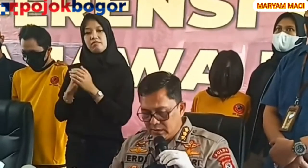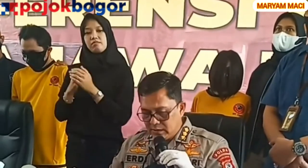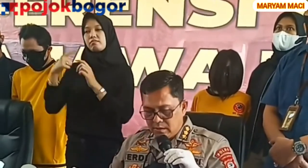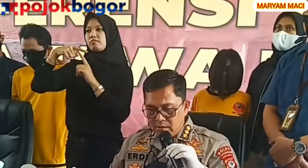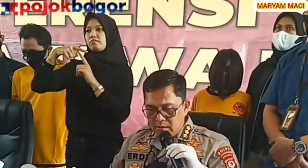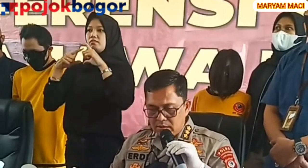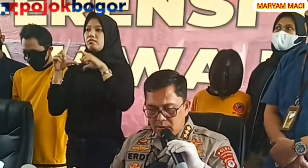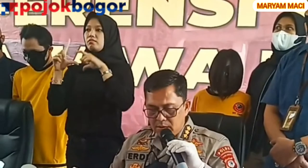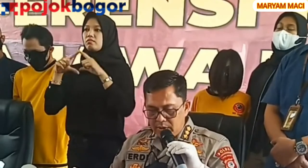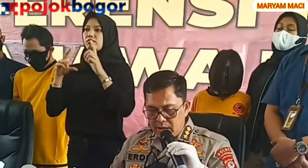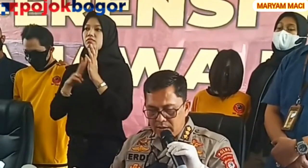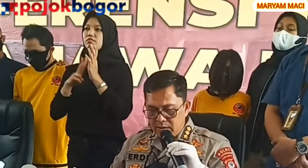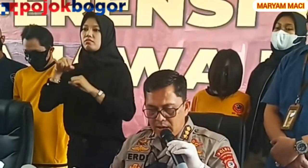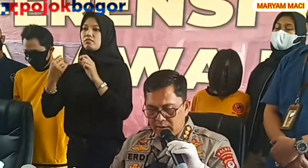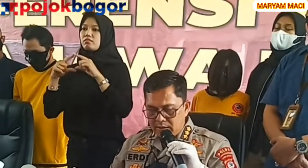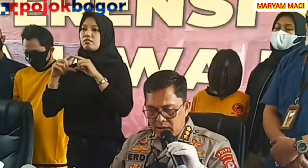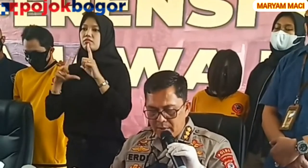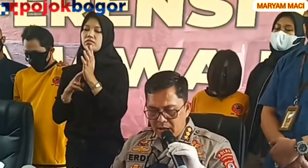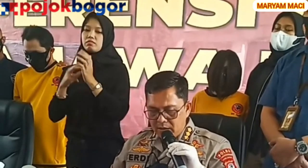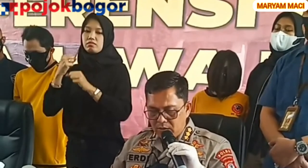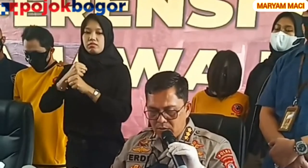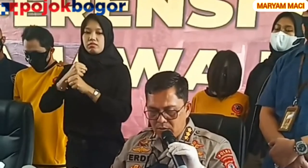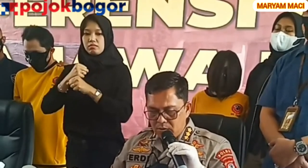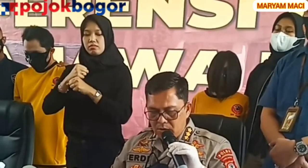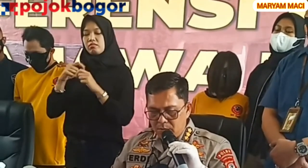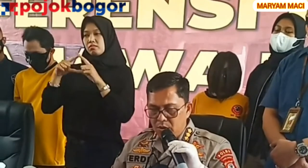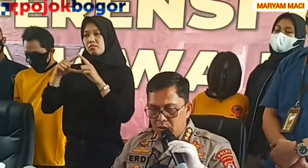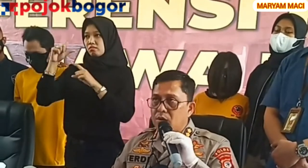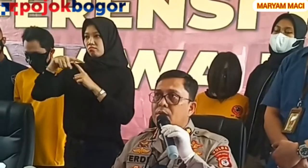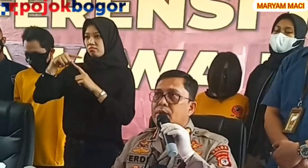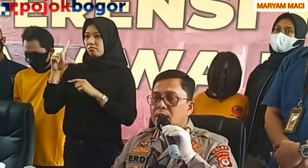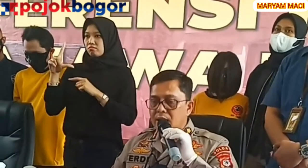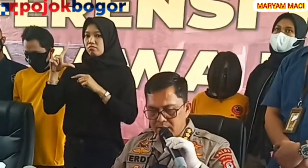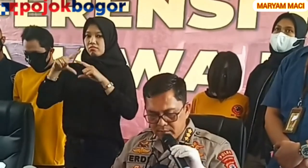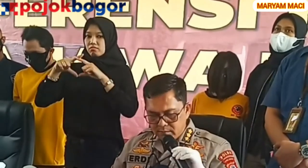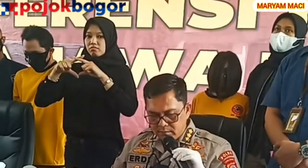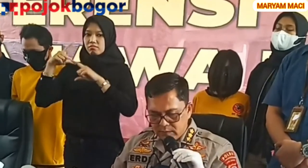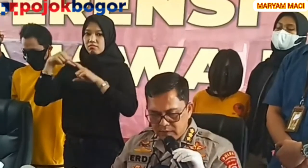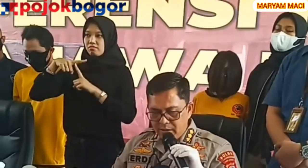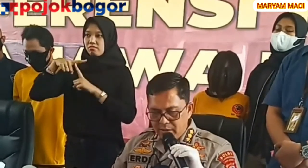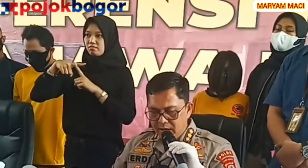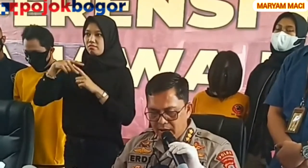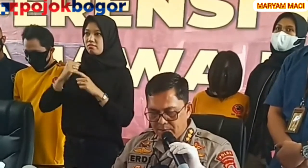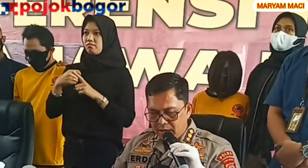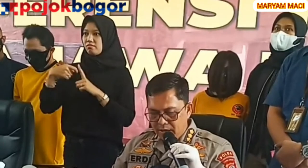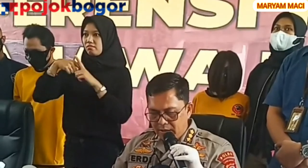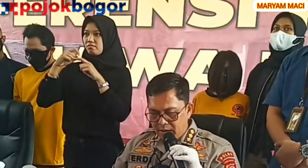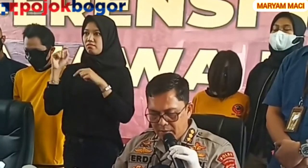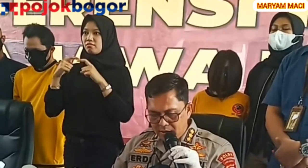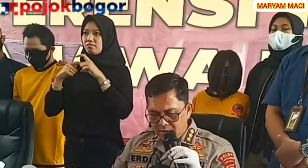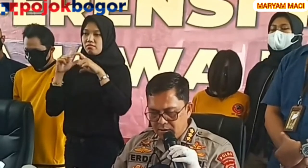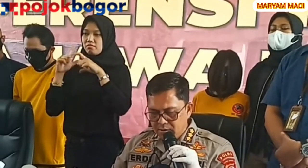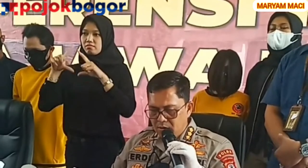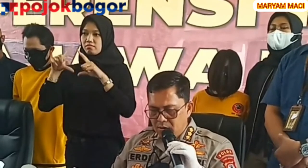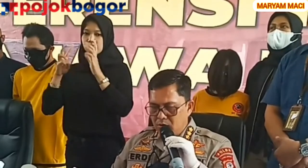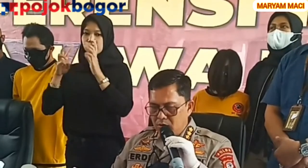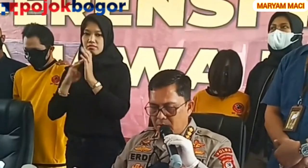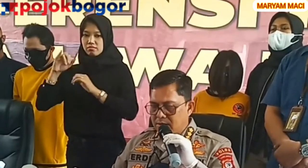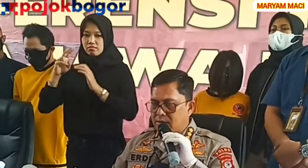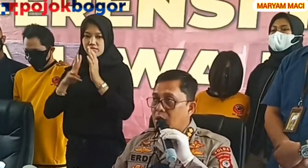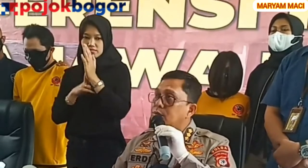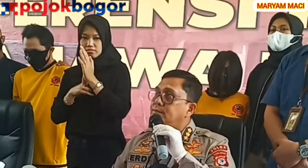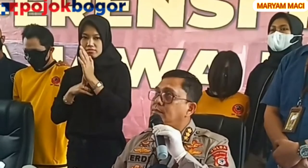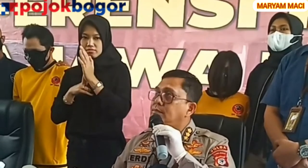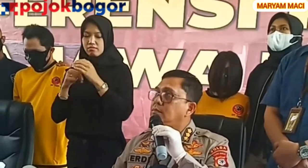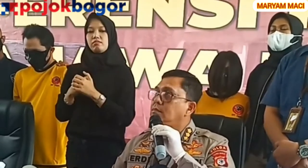kemudian alat selamin atau pornografi anak pidana paling lama 12